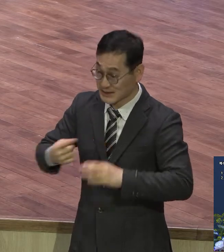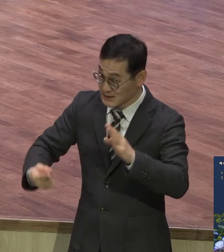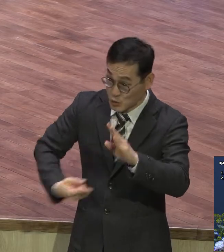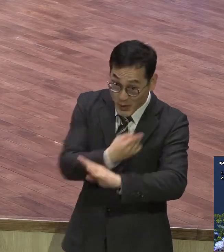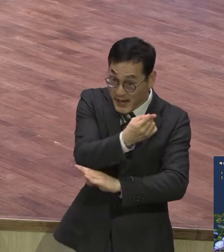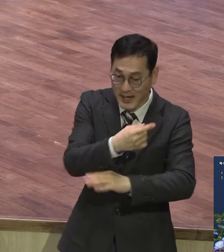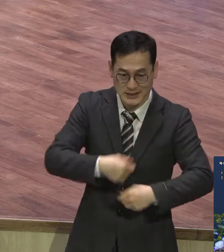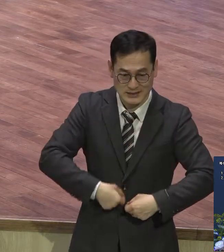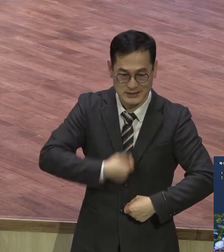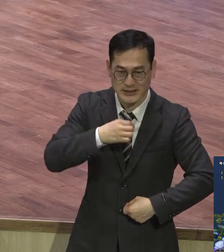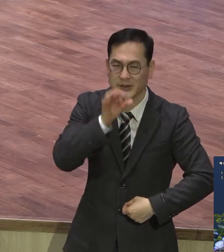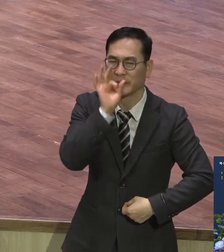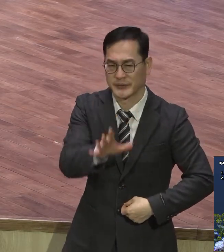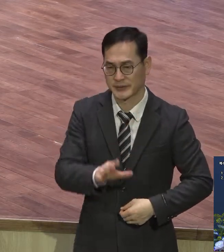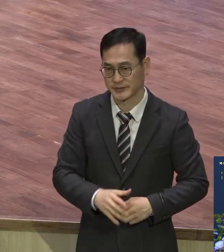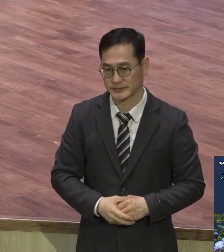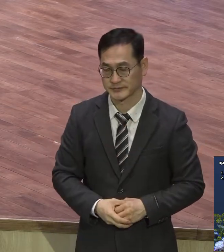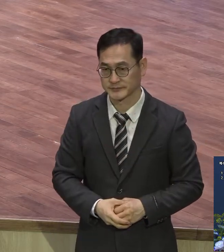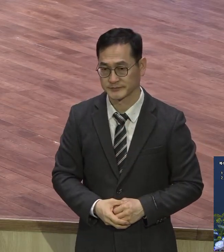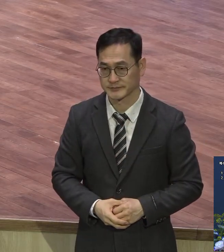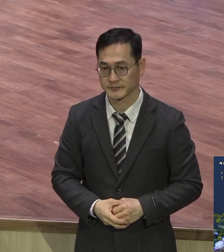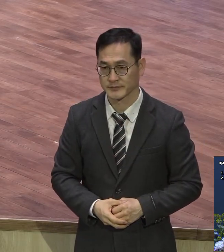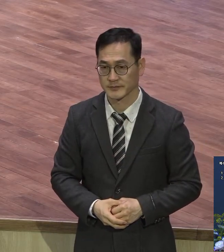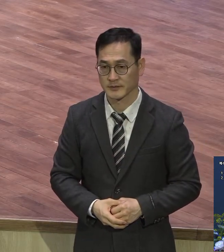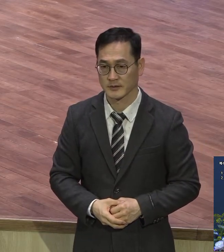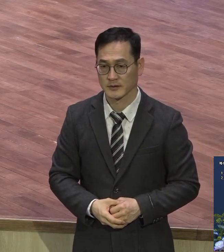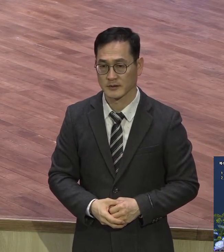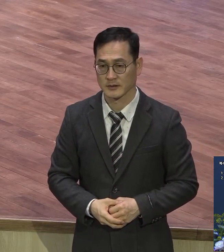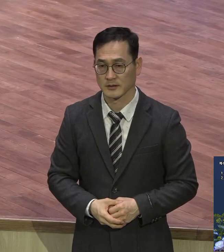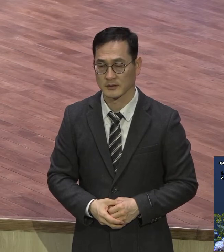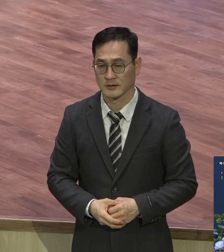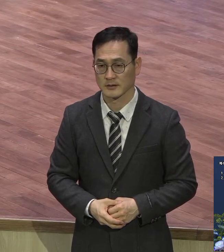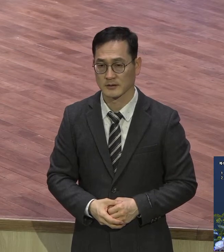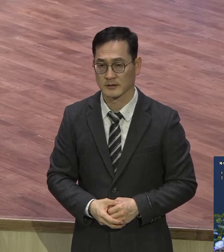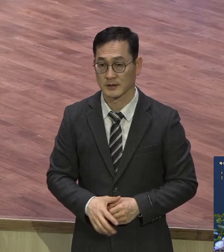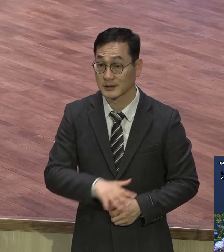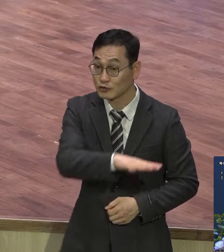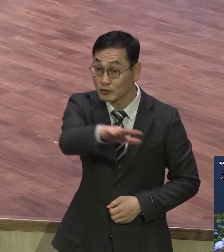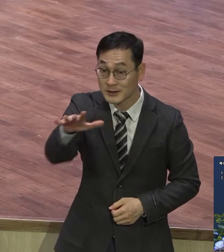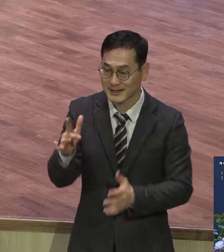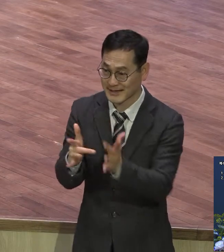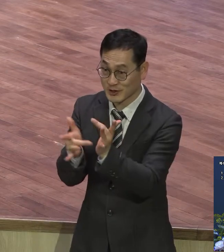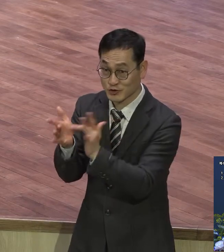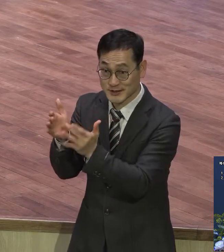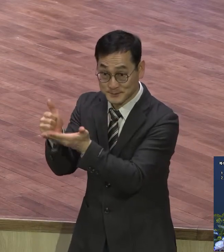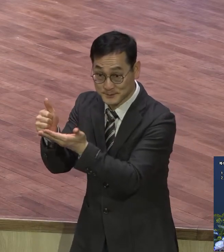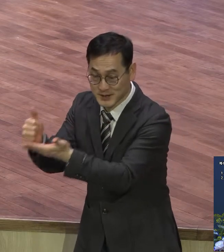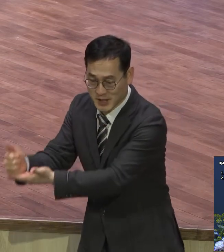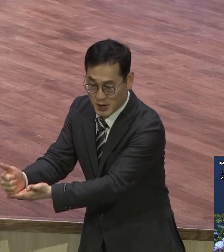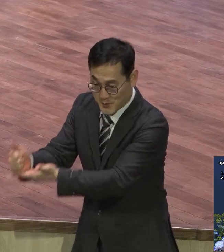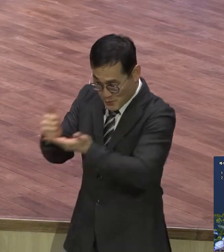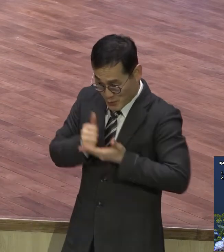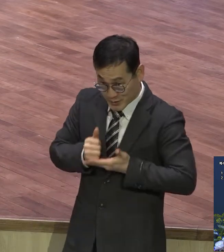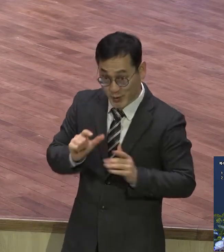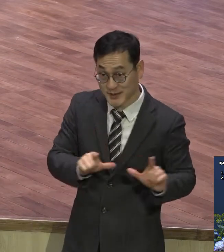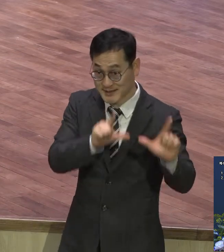그래서 우리 영계 모든 성도들은 예수 그리스도를 중인으로 모셔서 살기 때문에 여러분은